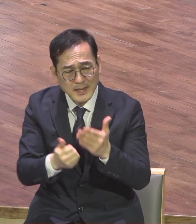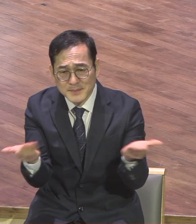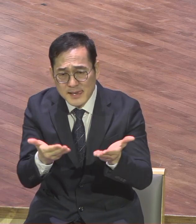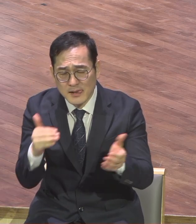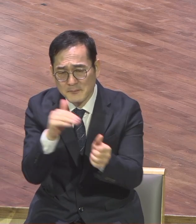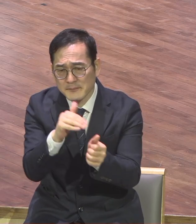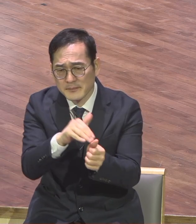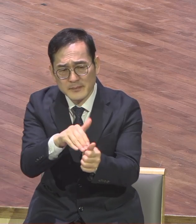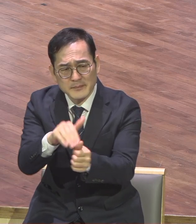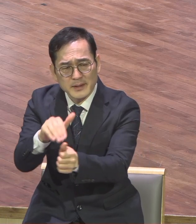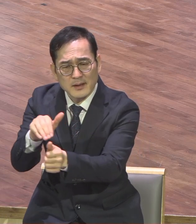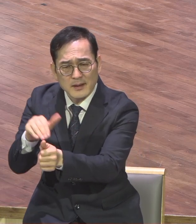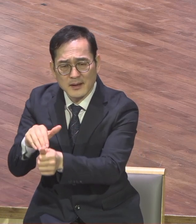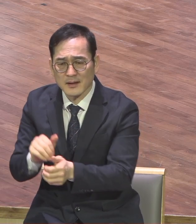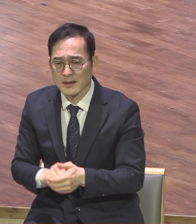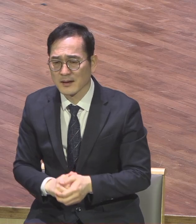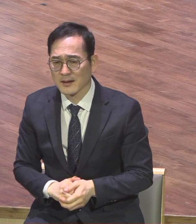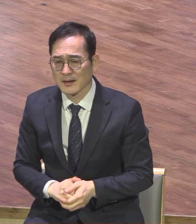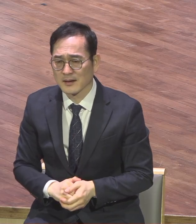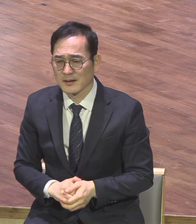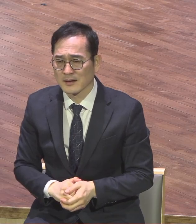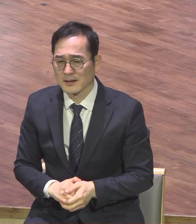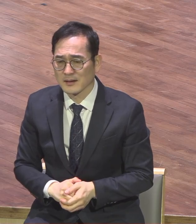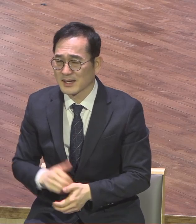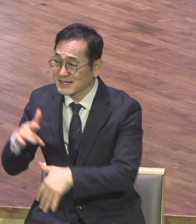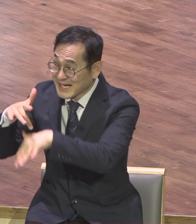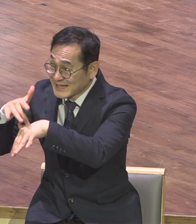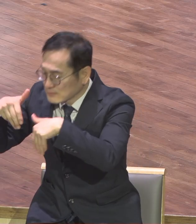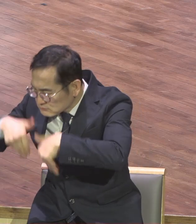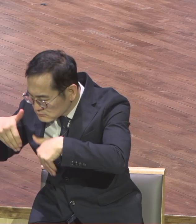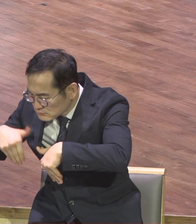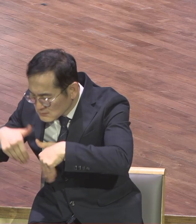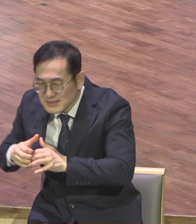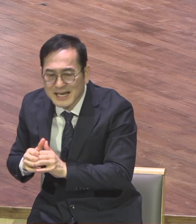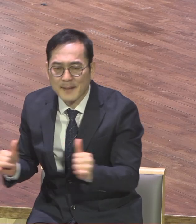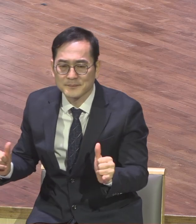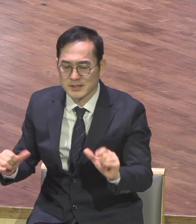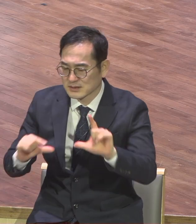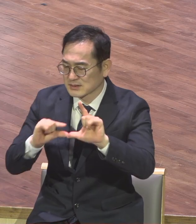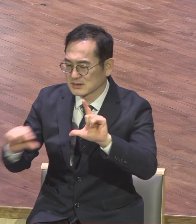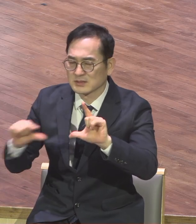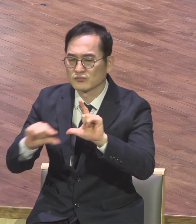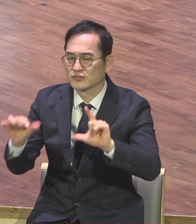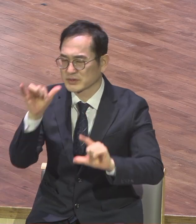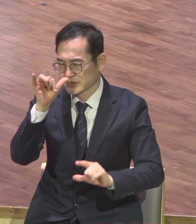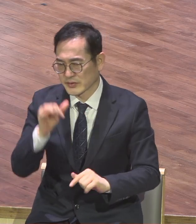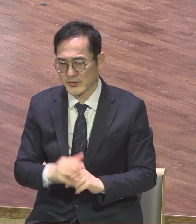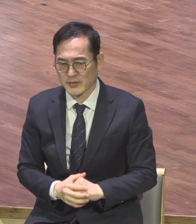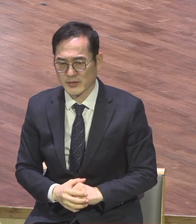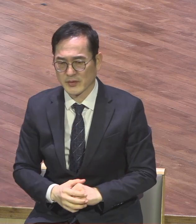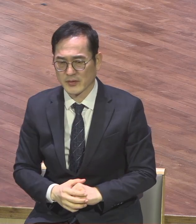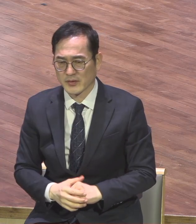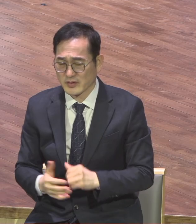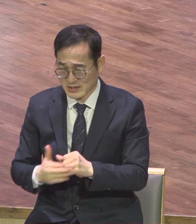이런 사단 심부름하는 사람이 있다는 얘기에요 그래서 성경이 뭐랍니까 힘써 지켜라 원 리스